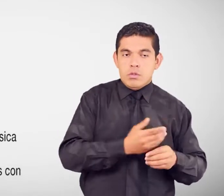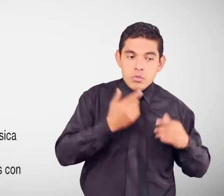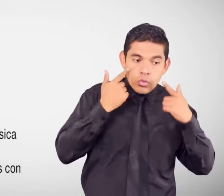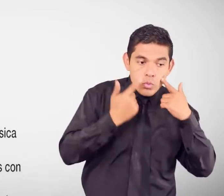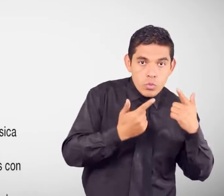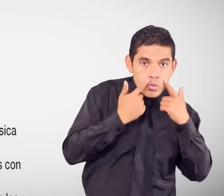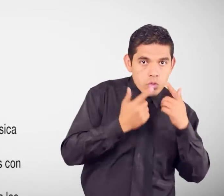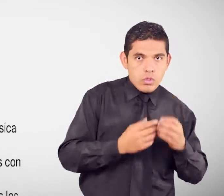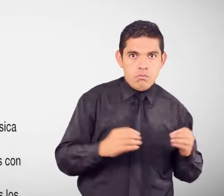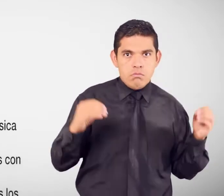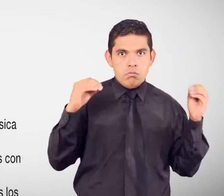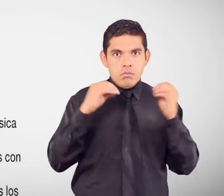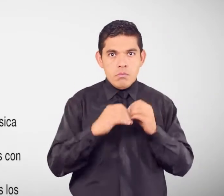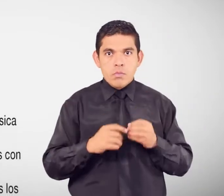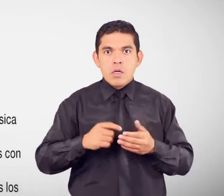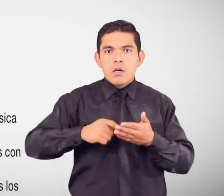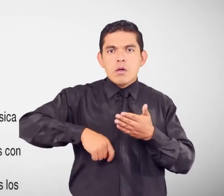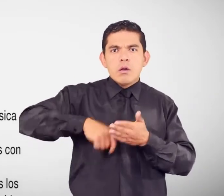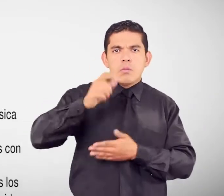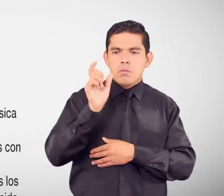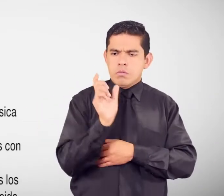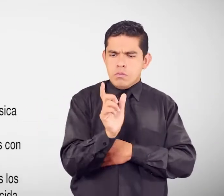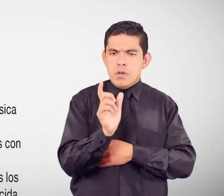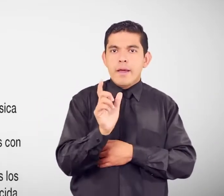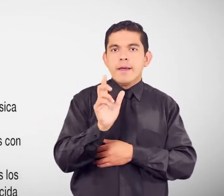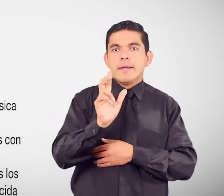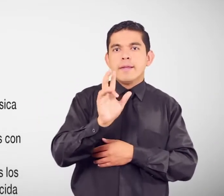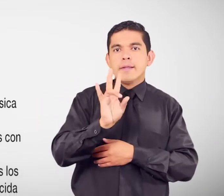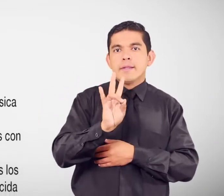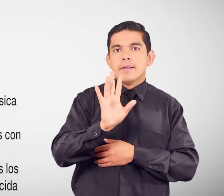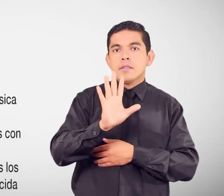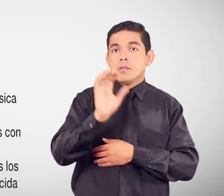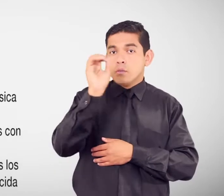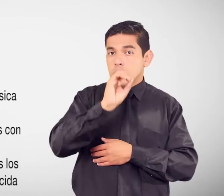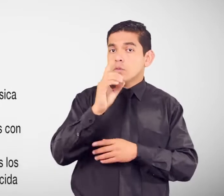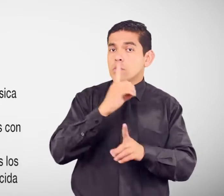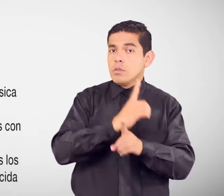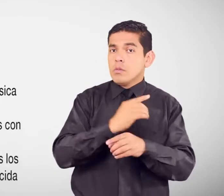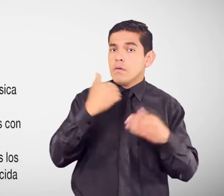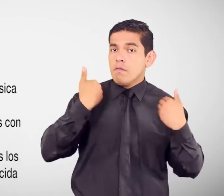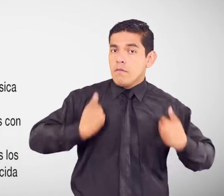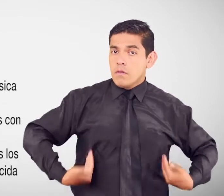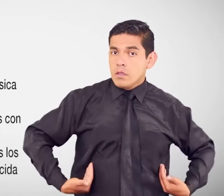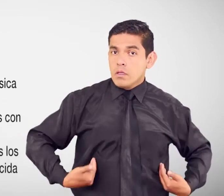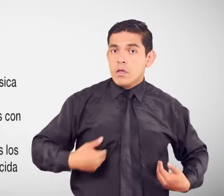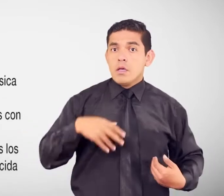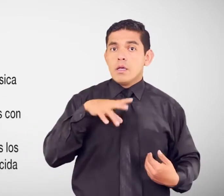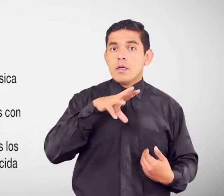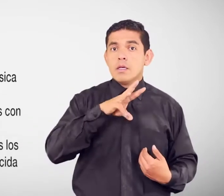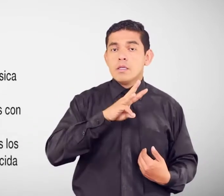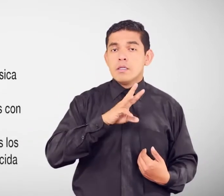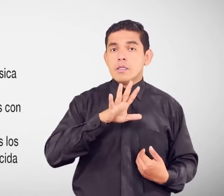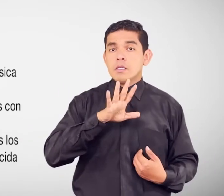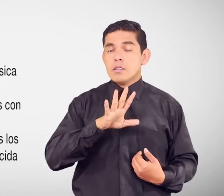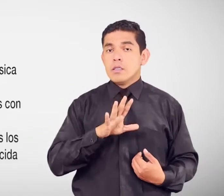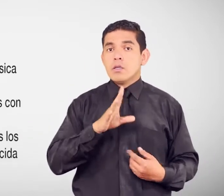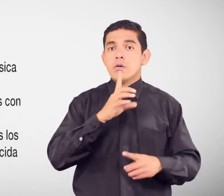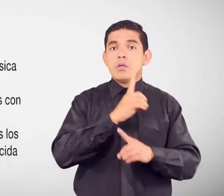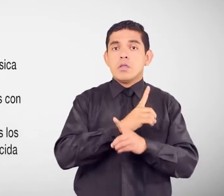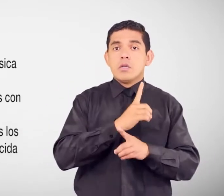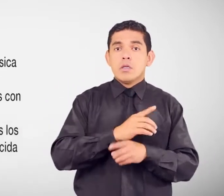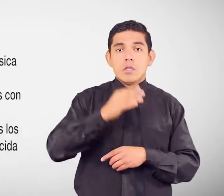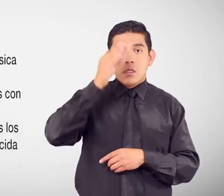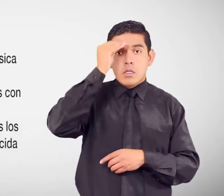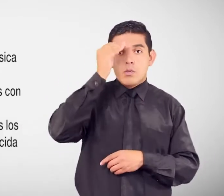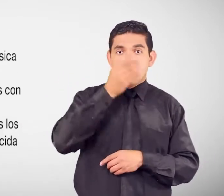De discapacidad física Y 65% De discapacidad intelectual En situación De extrema pobreza Además